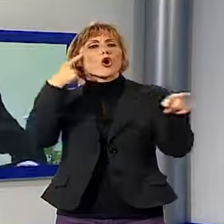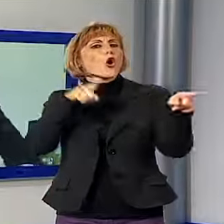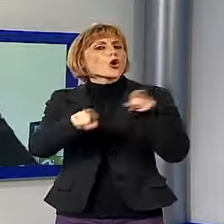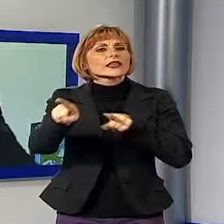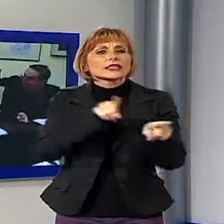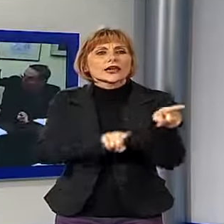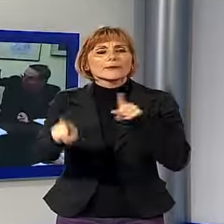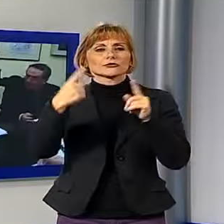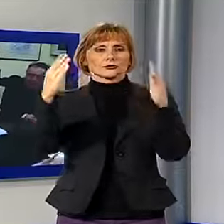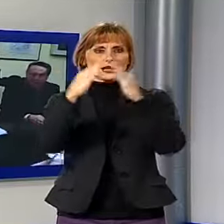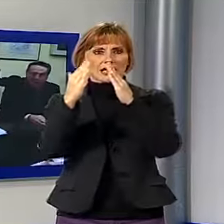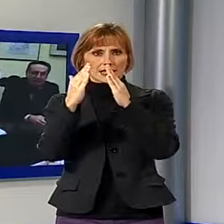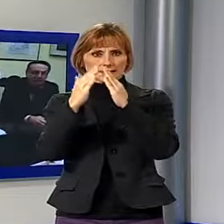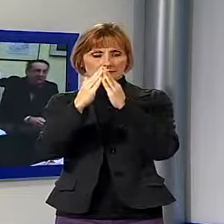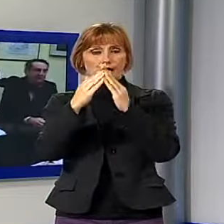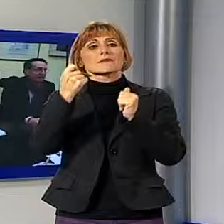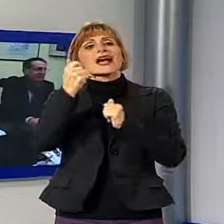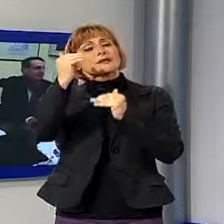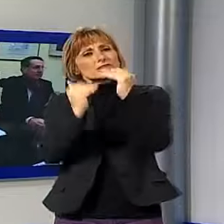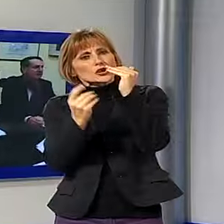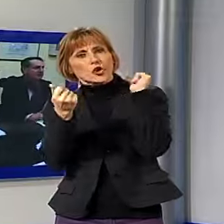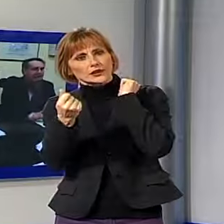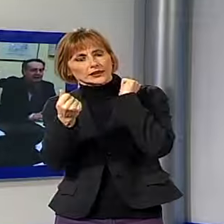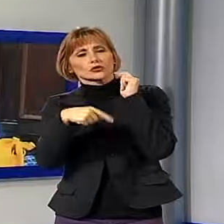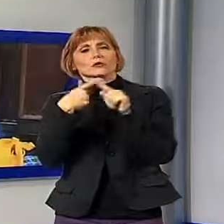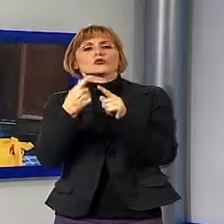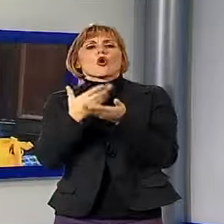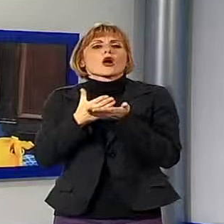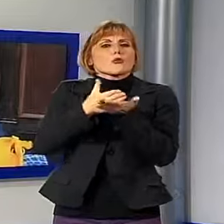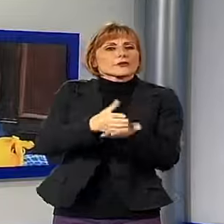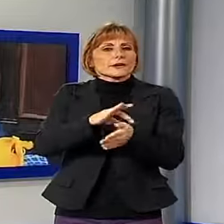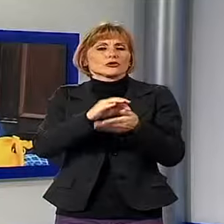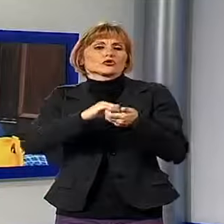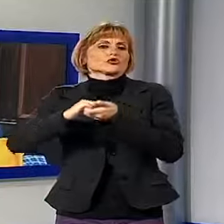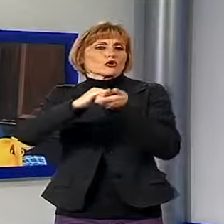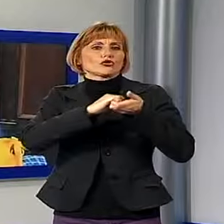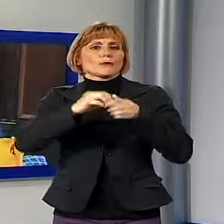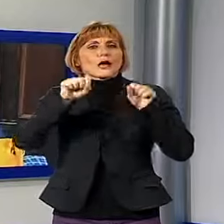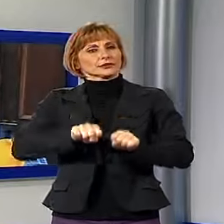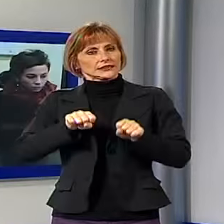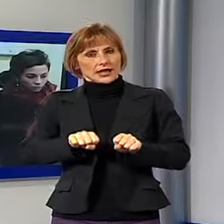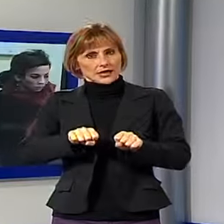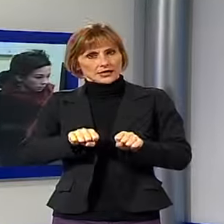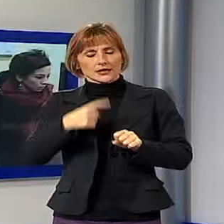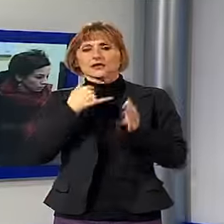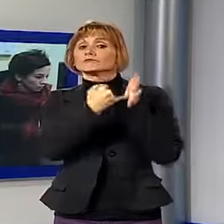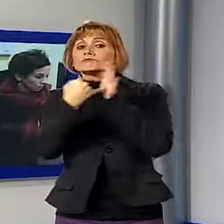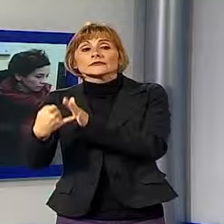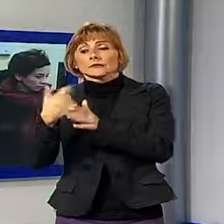'alloggio, ma anche il microcredito e l'accompagnamento sociale all'abitare. Dalla fine degli anni 90 l'Agenzia Casa ha